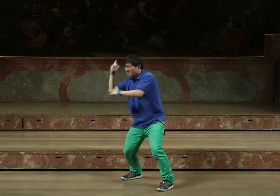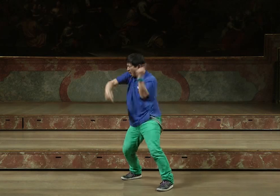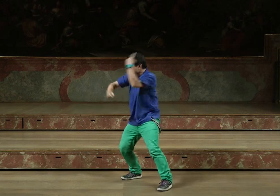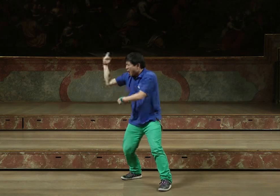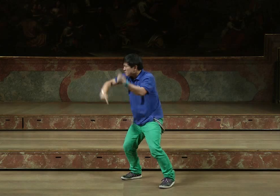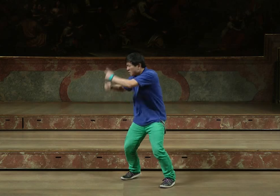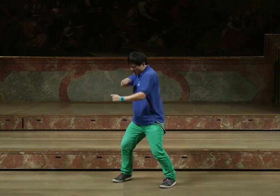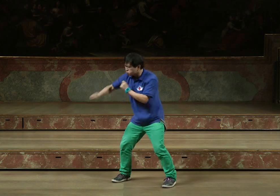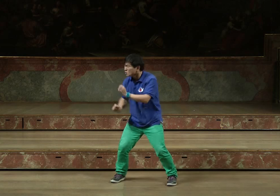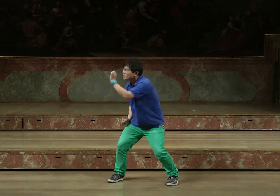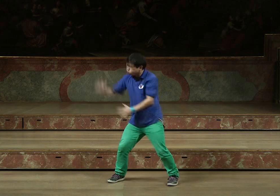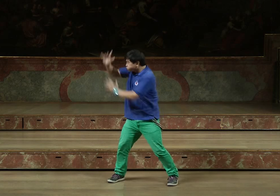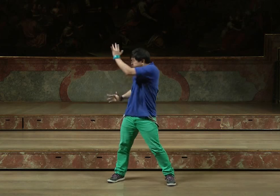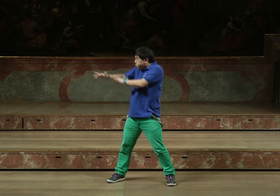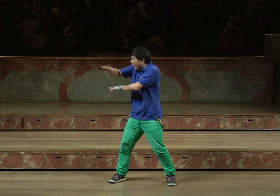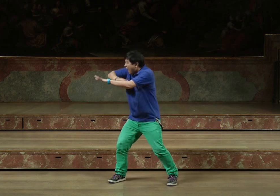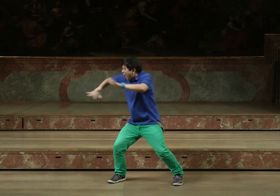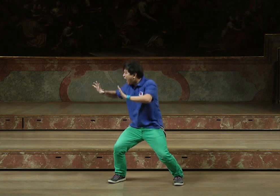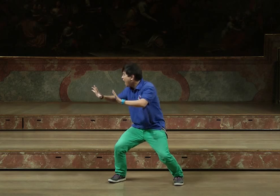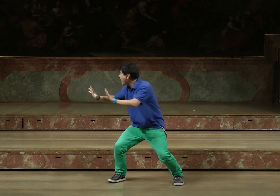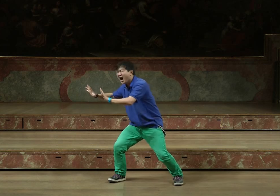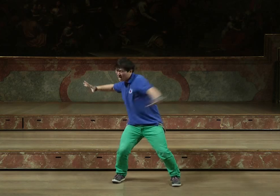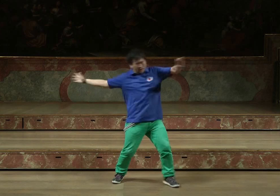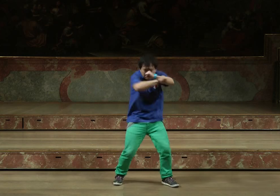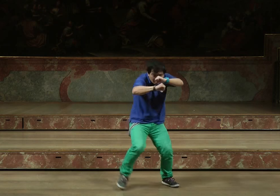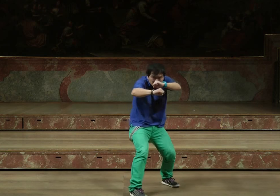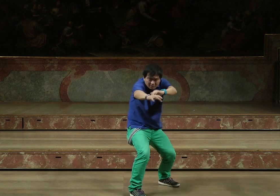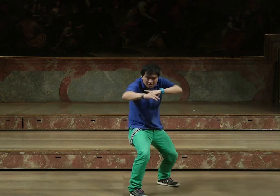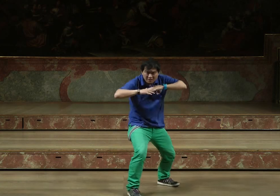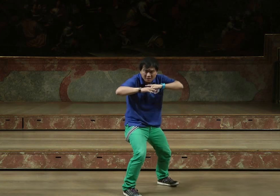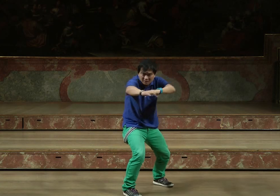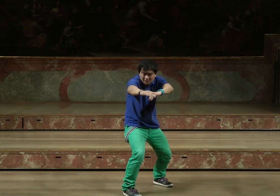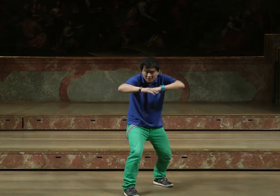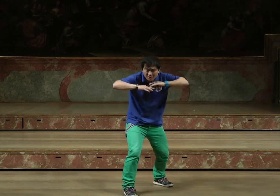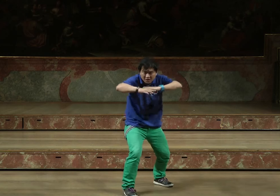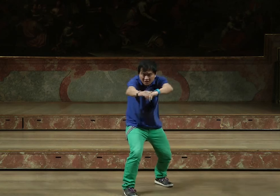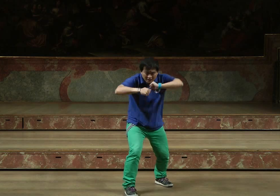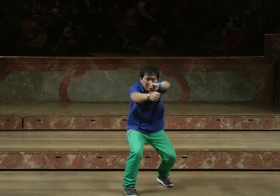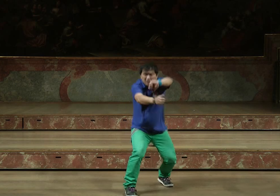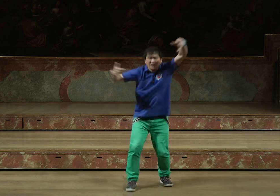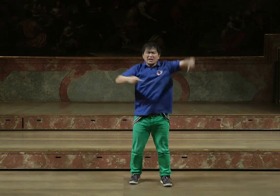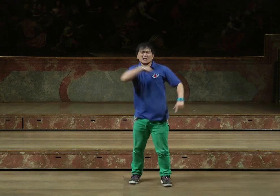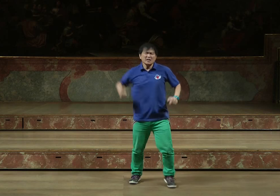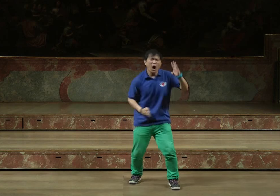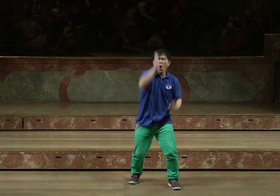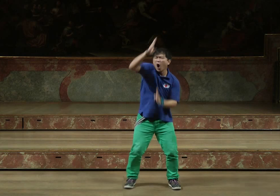ein Baum nach dem anderen. Sie werden verbrannt, sie werden verwertet. Die Reise geht weiter. China,